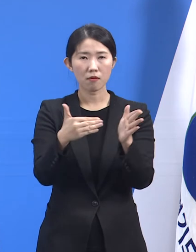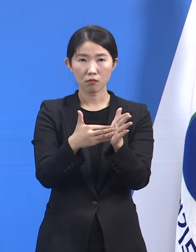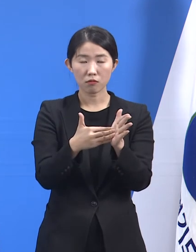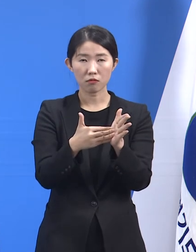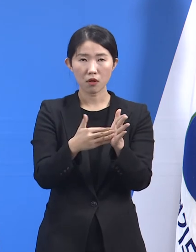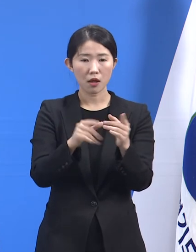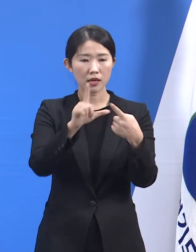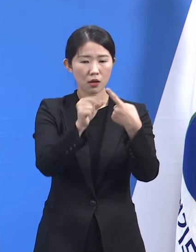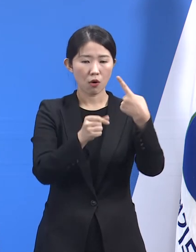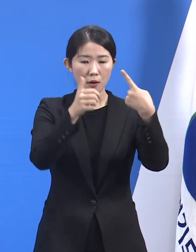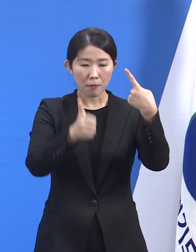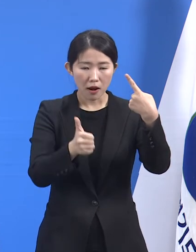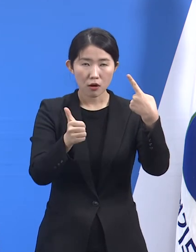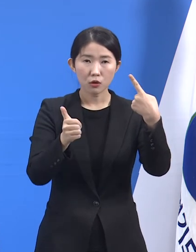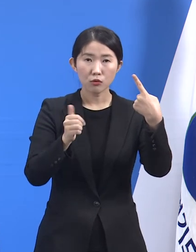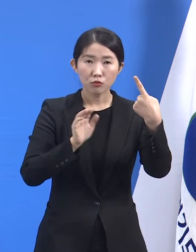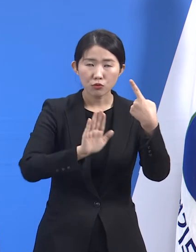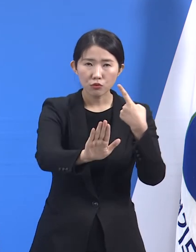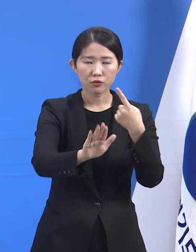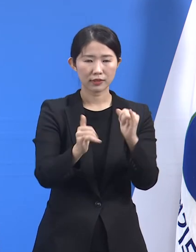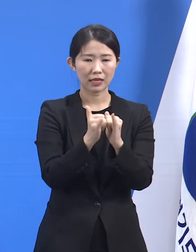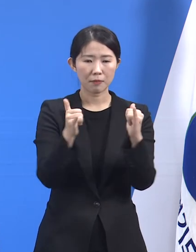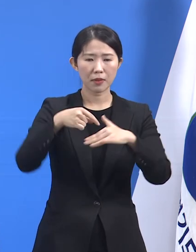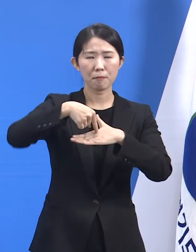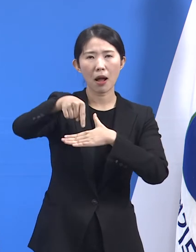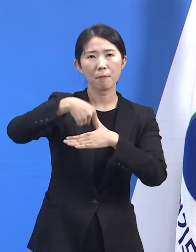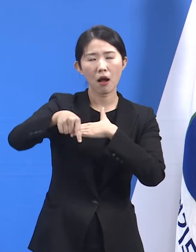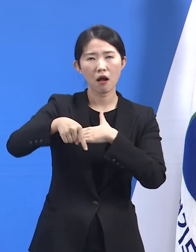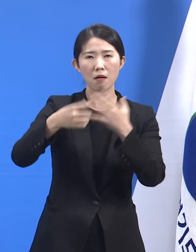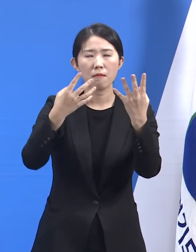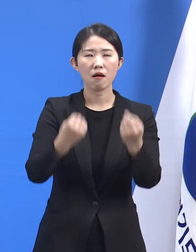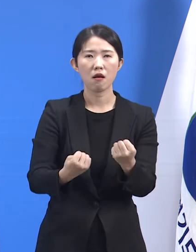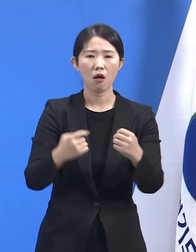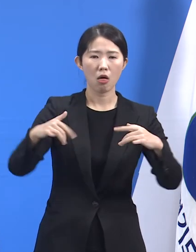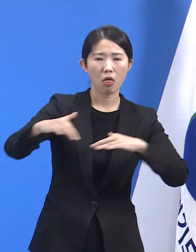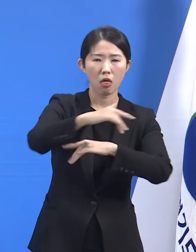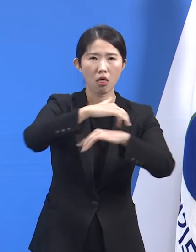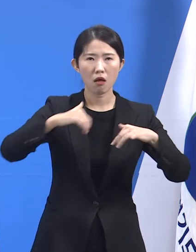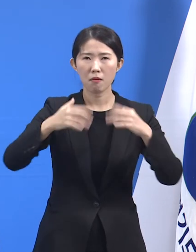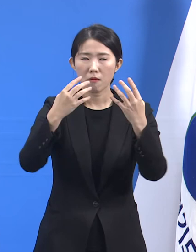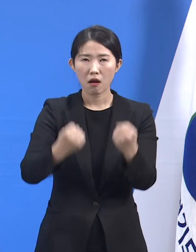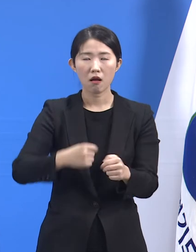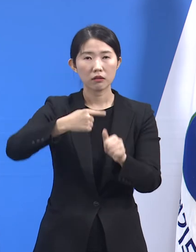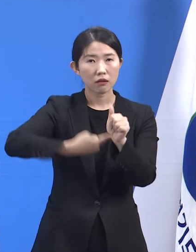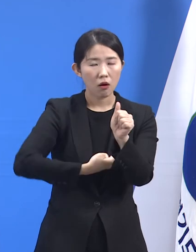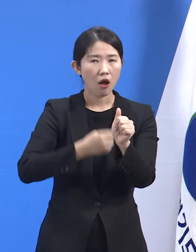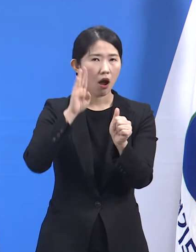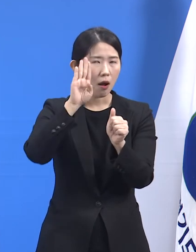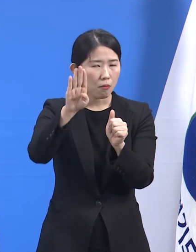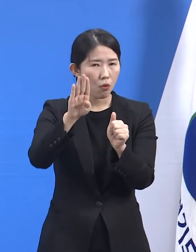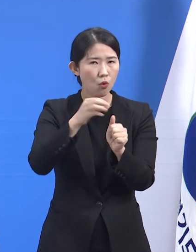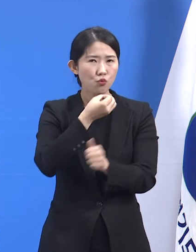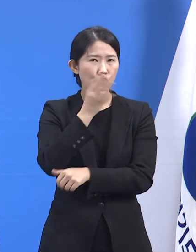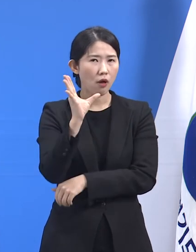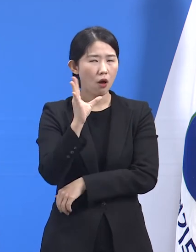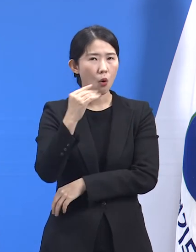점진적으로 늘어난 점을 감안해 볼 때 재확산 가능성은 여전히 열려있다고 볼 수 있습니다.